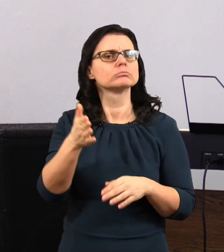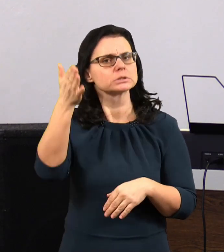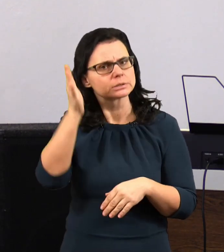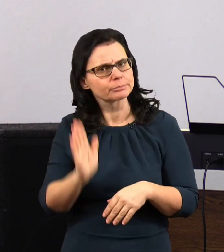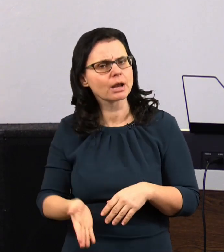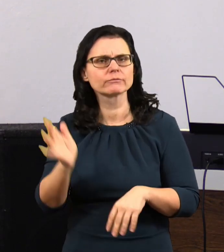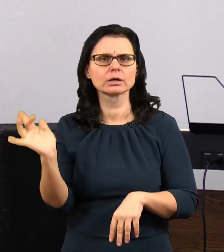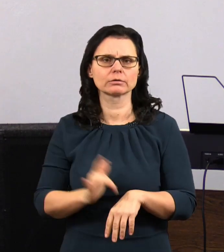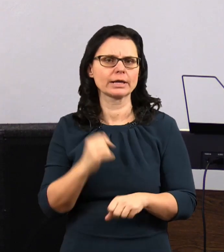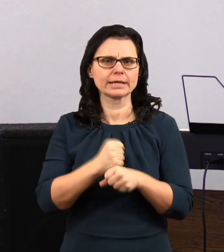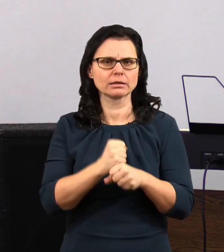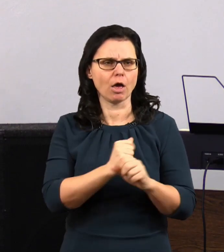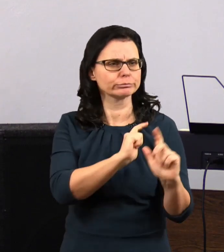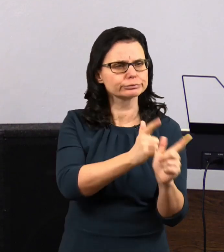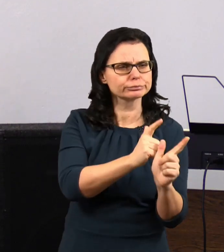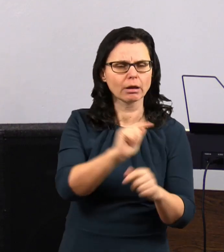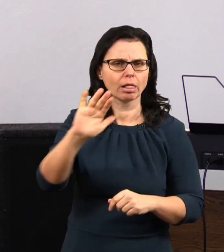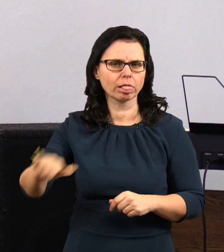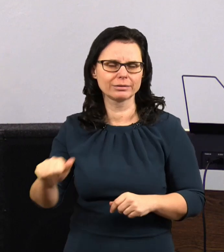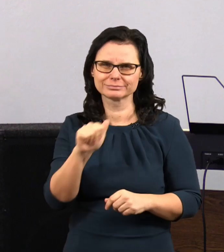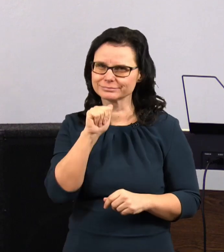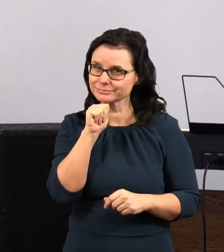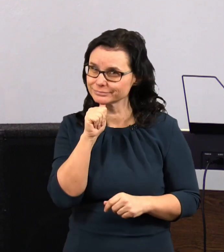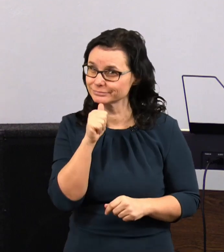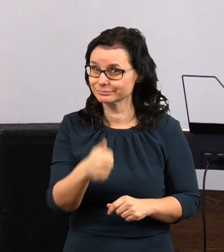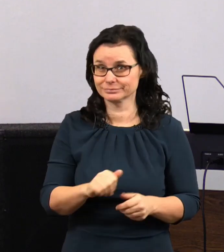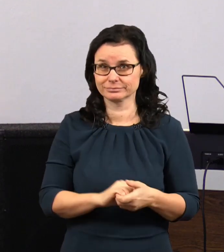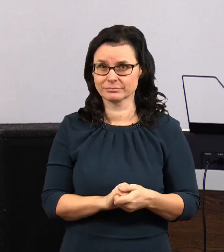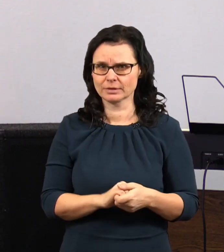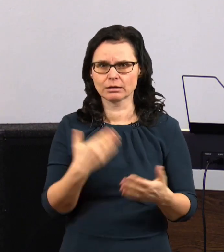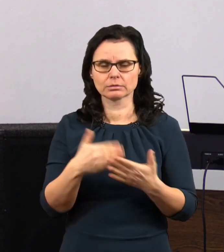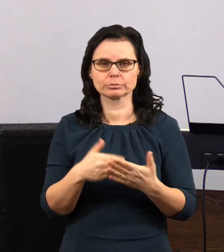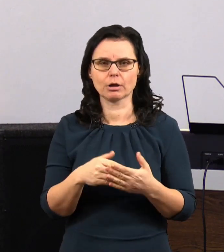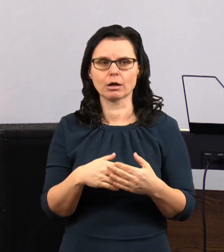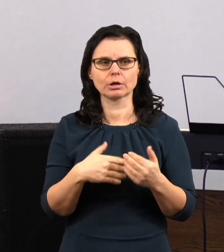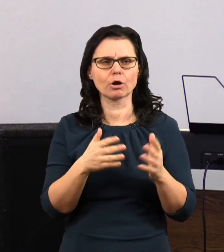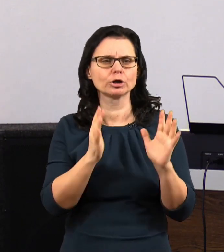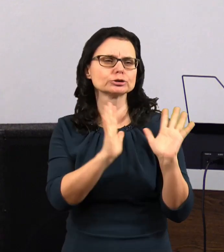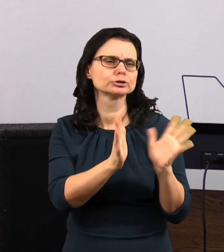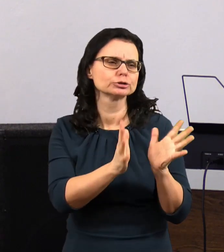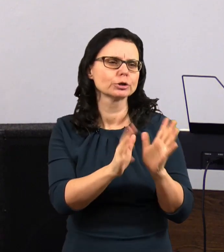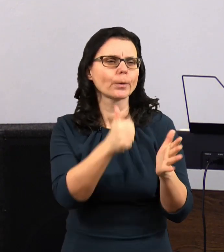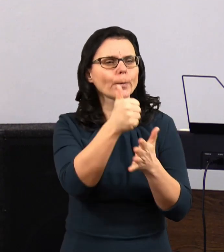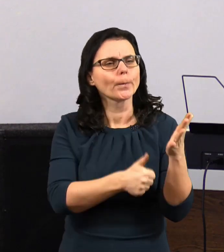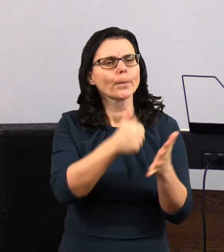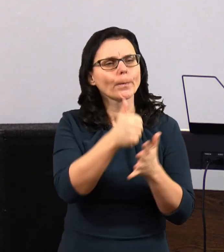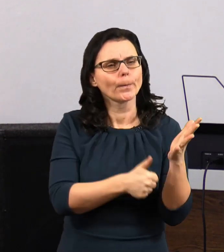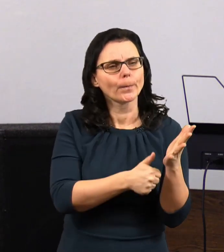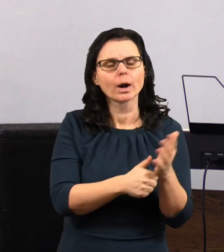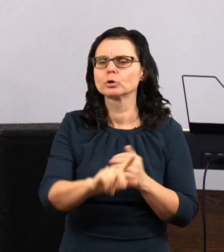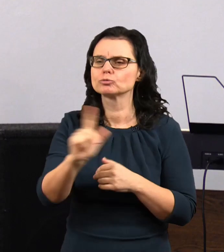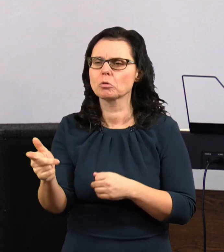známková. Nikomu nenadržoval ve škole, jo. Neměl svoje miláčky, kterým dával samé jedničky a těm